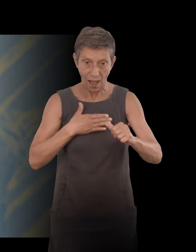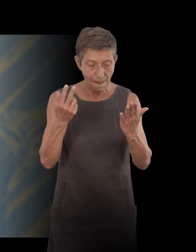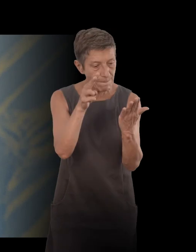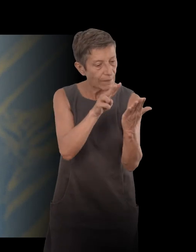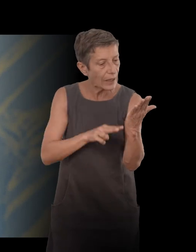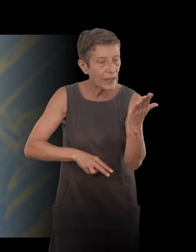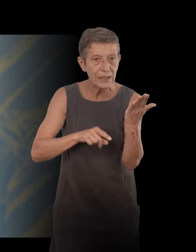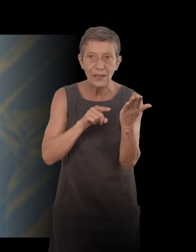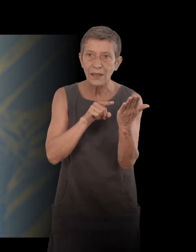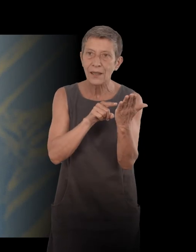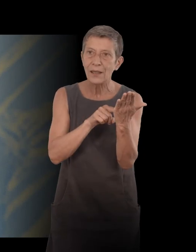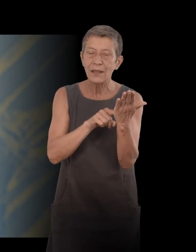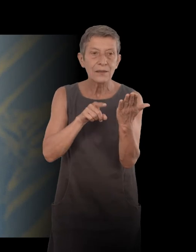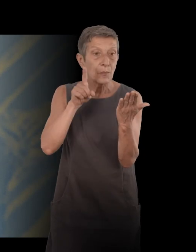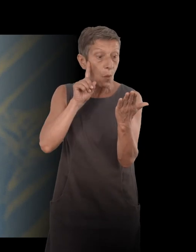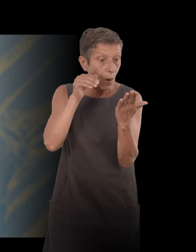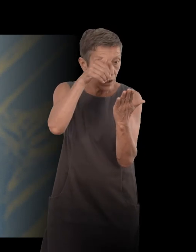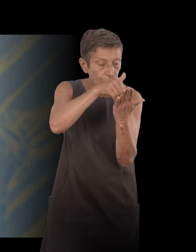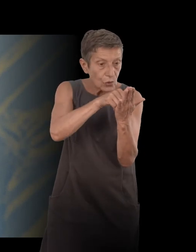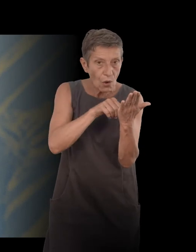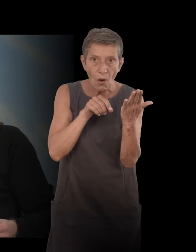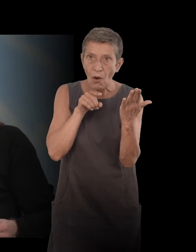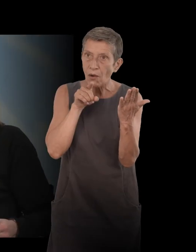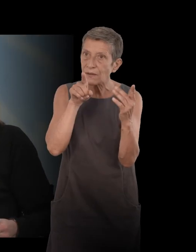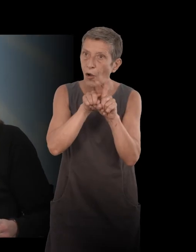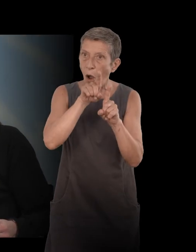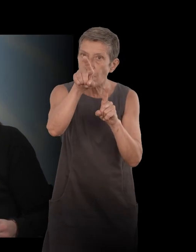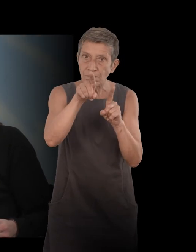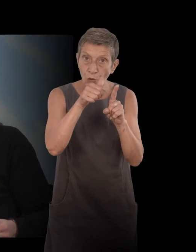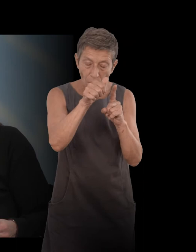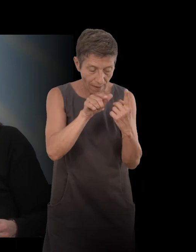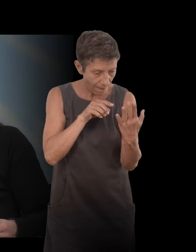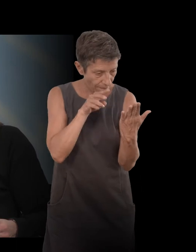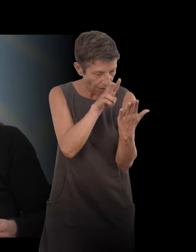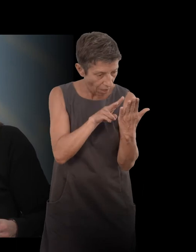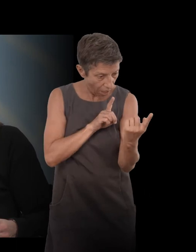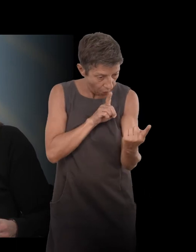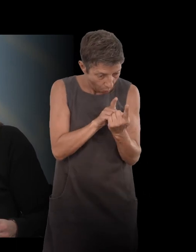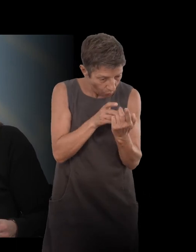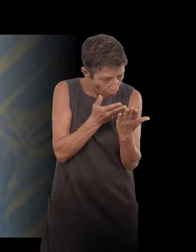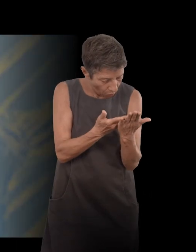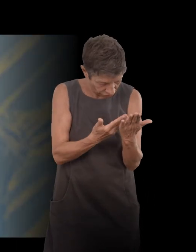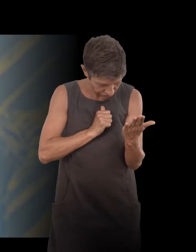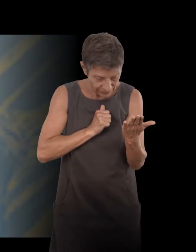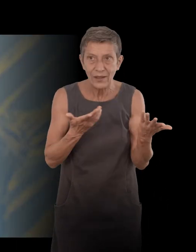vous vous êtes rencontré. Et qu'est-ce que vous voulez dire par là ? Ben, on se rencontre